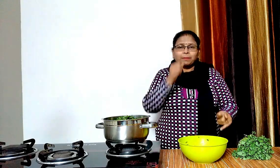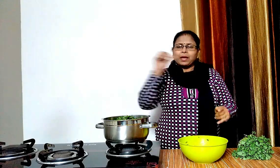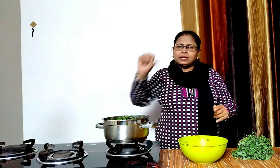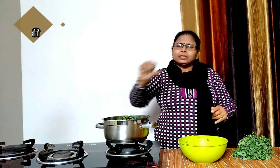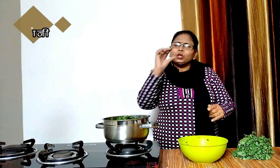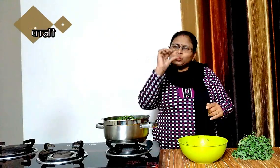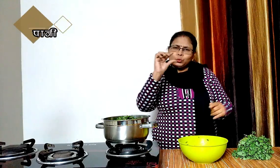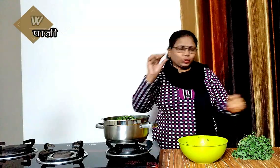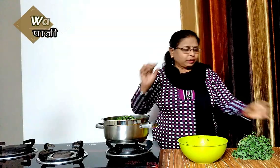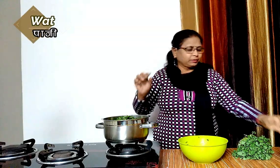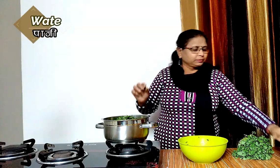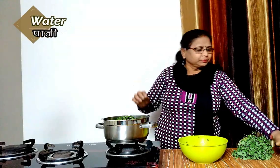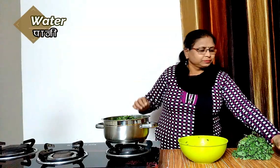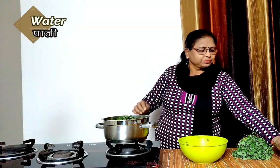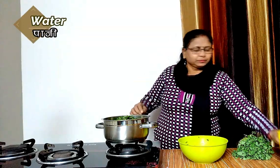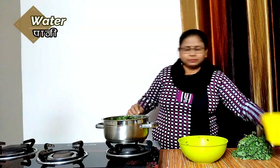अब इसमें थोड़ा सा पानी डालेंगे